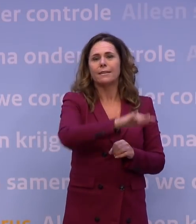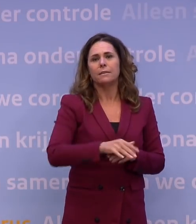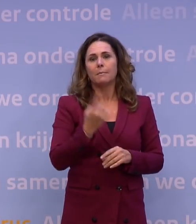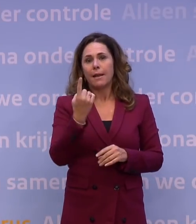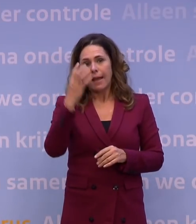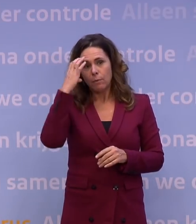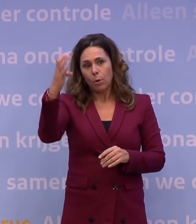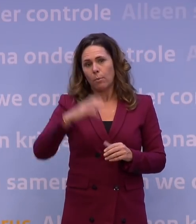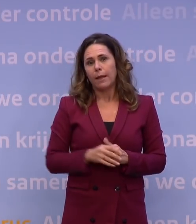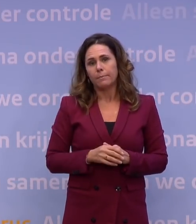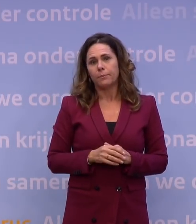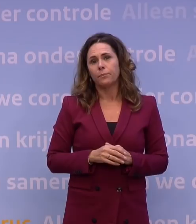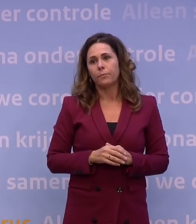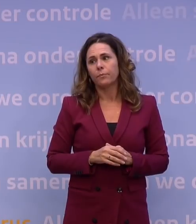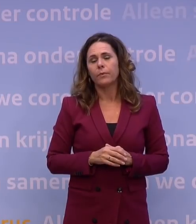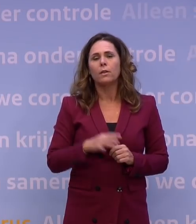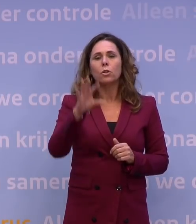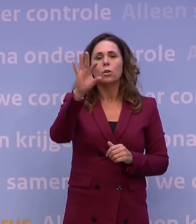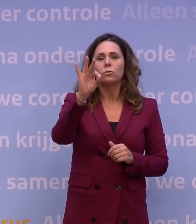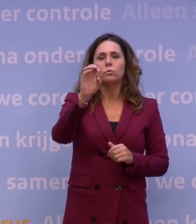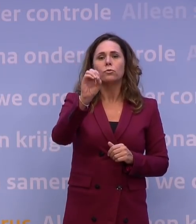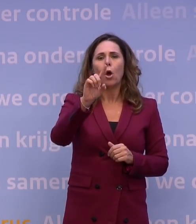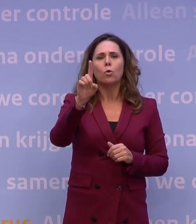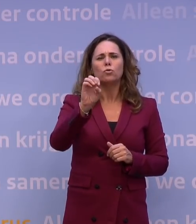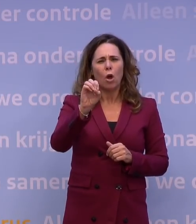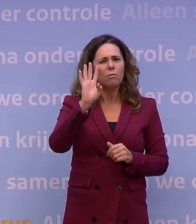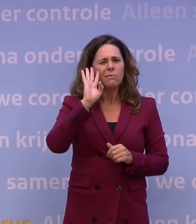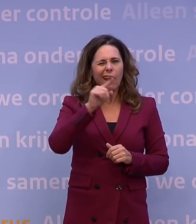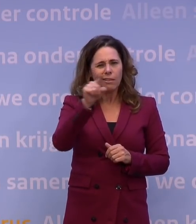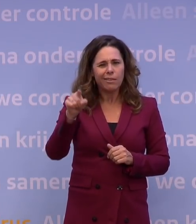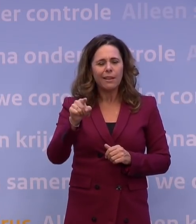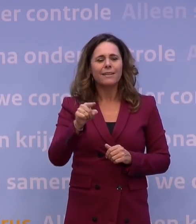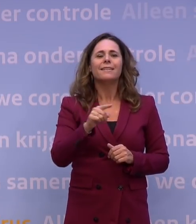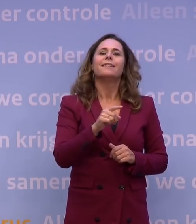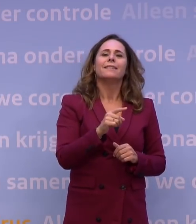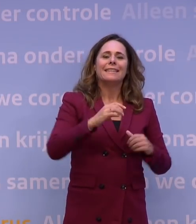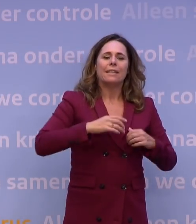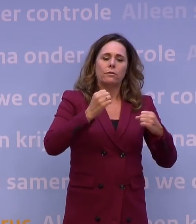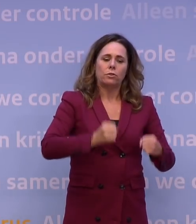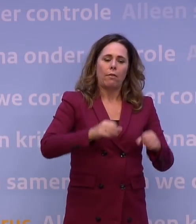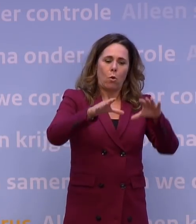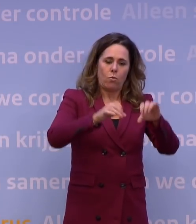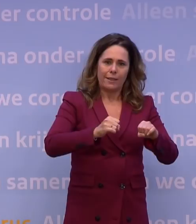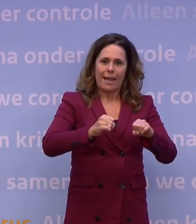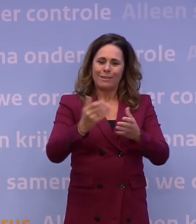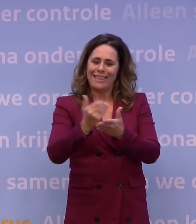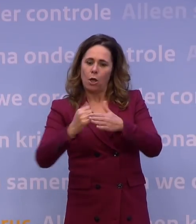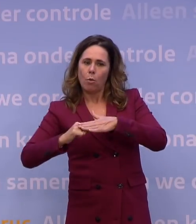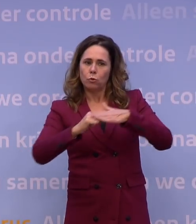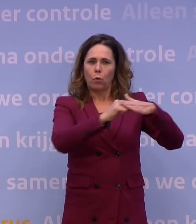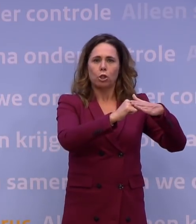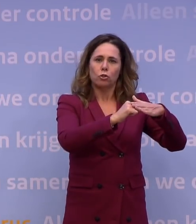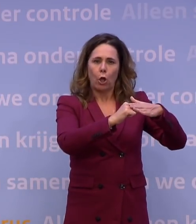En dat is in de Tozo, u kent hem. Die biedt inkomensondersteuning aan zelfstandige ondernemers. En daar zou een